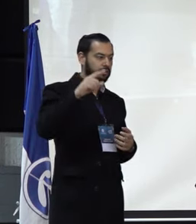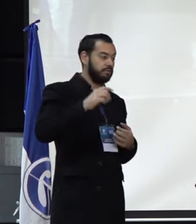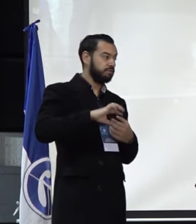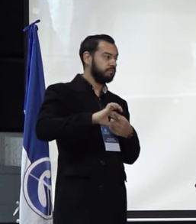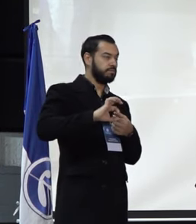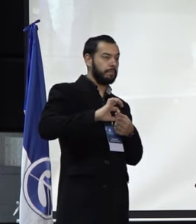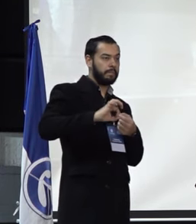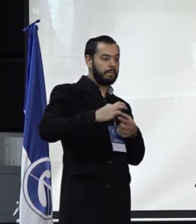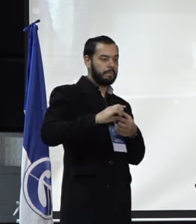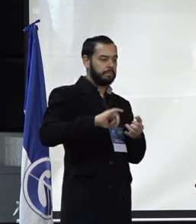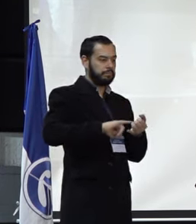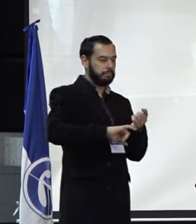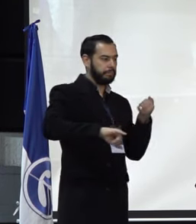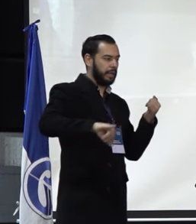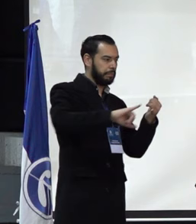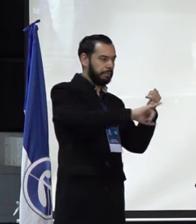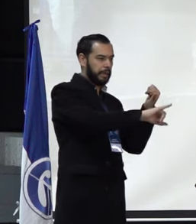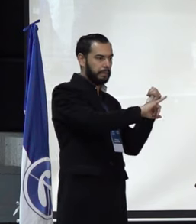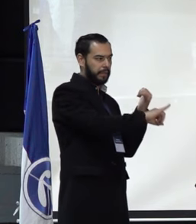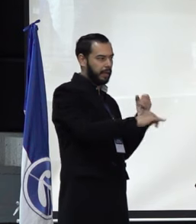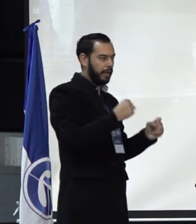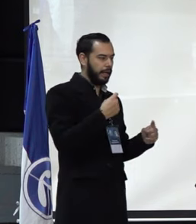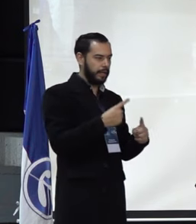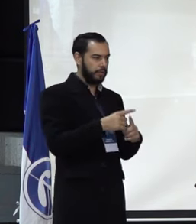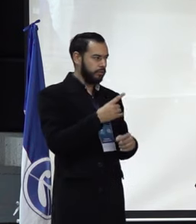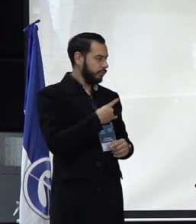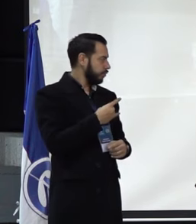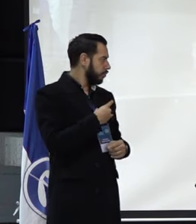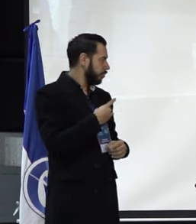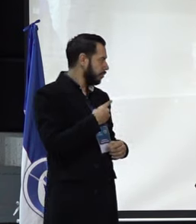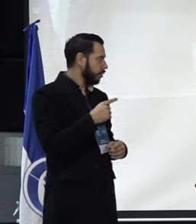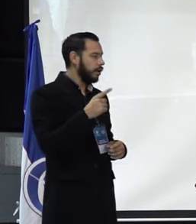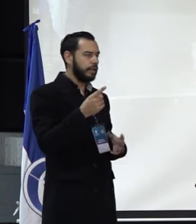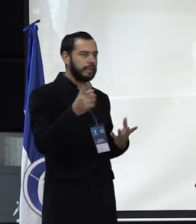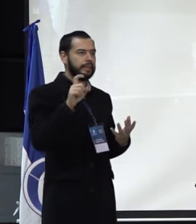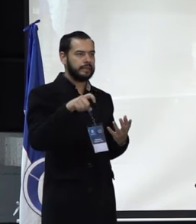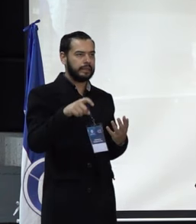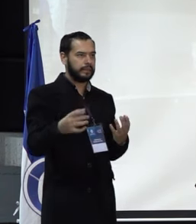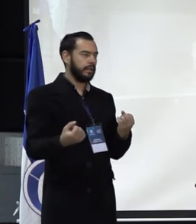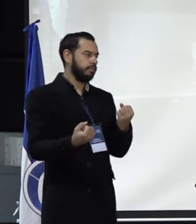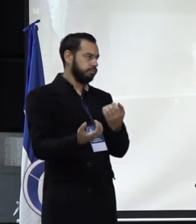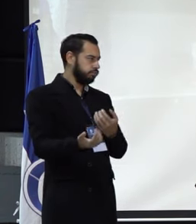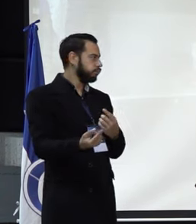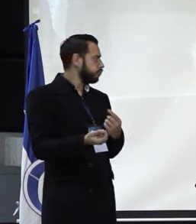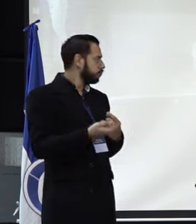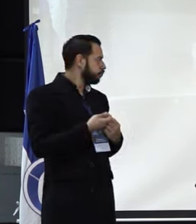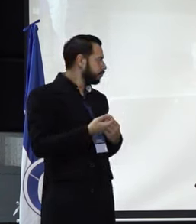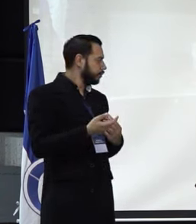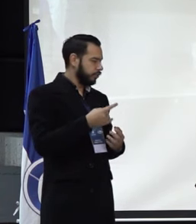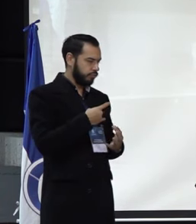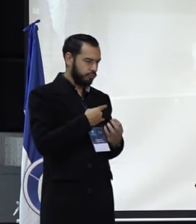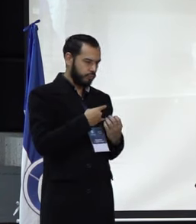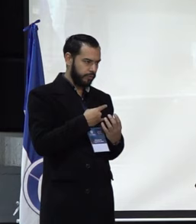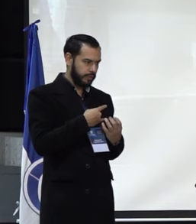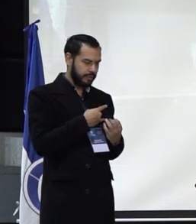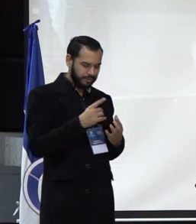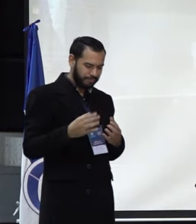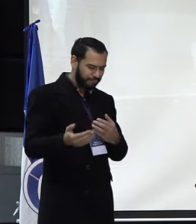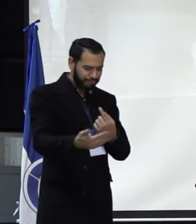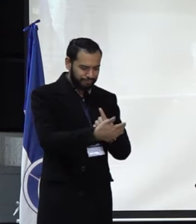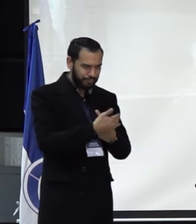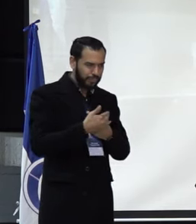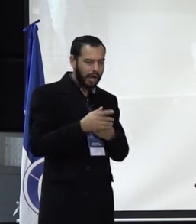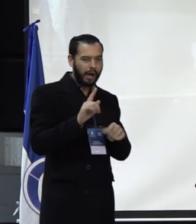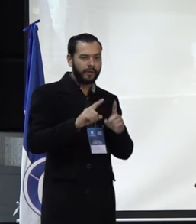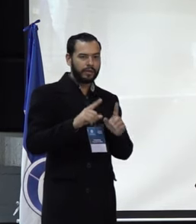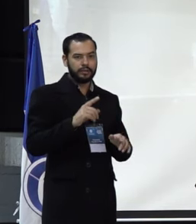quiera, muchos egresados y egresadas de esta universidad que merecen y requieren acercarse a esta alma mater y en algunos casos no lo